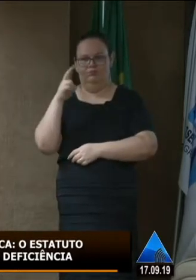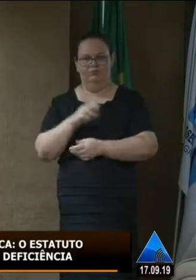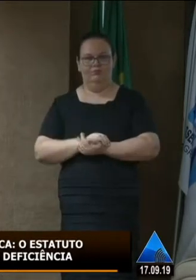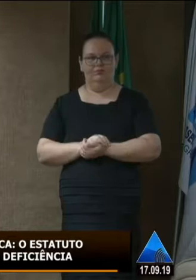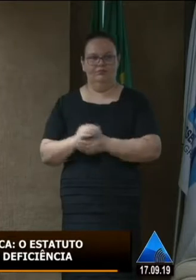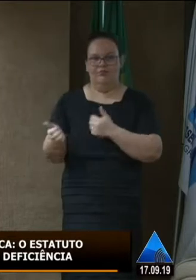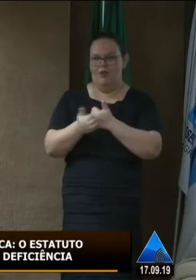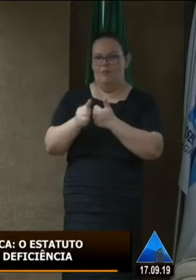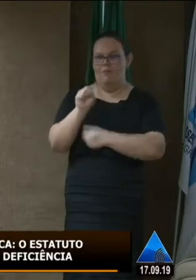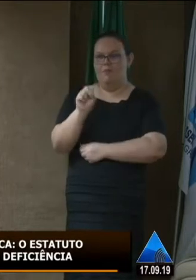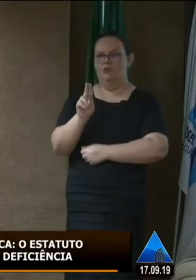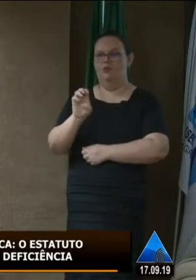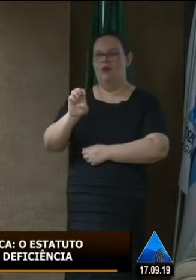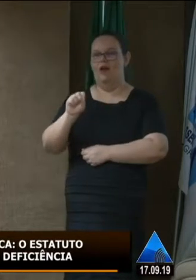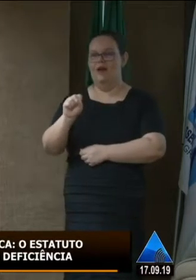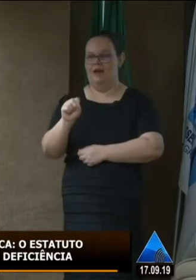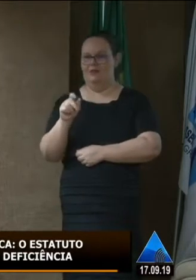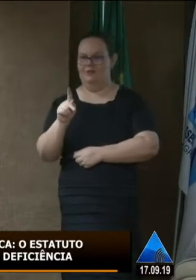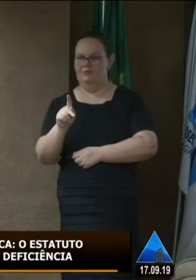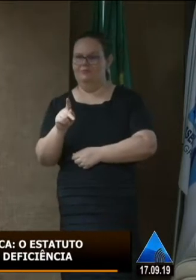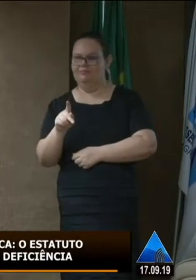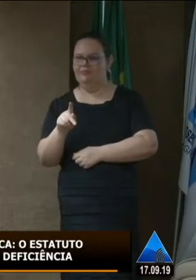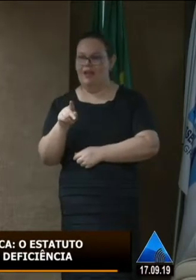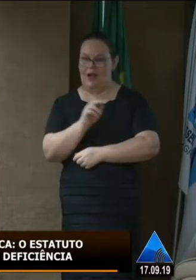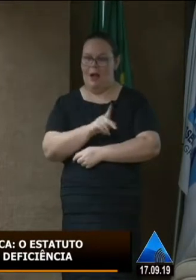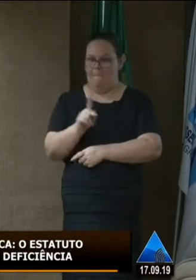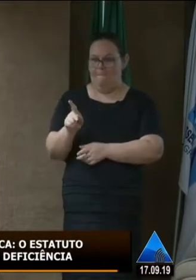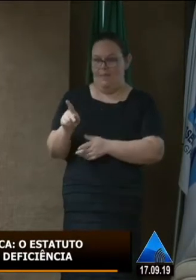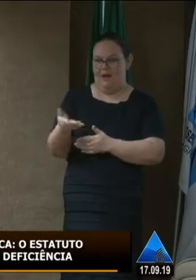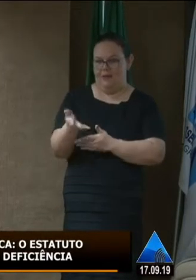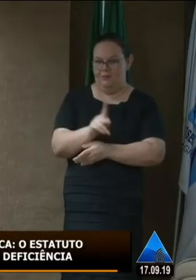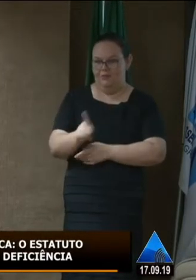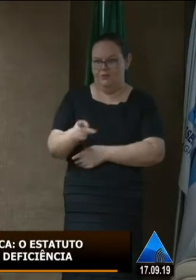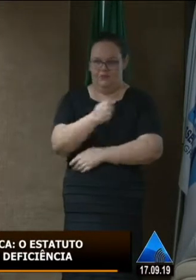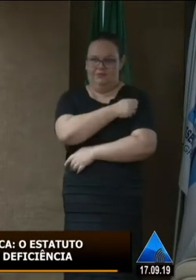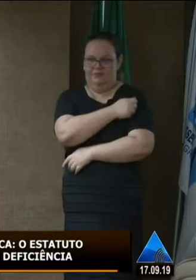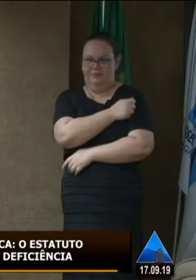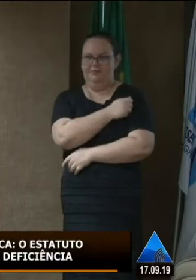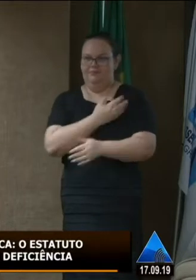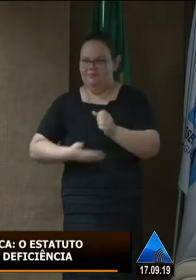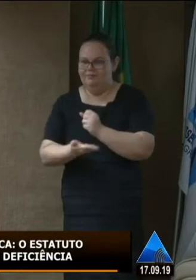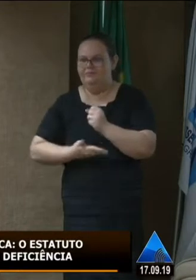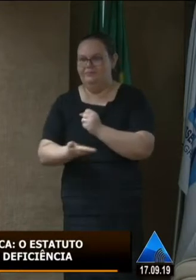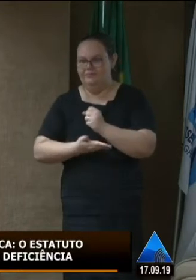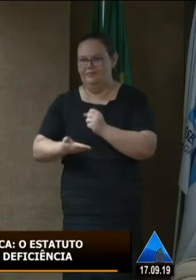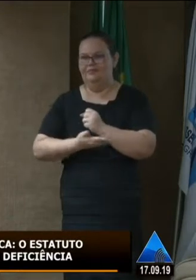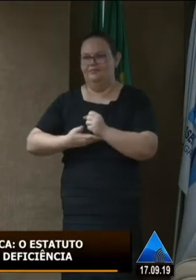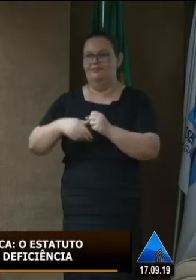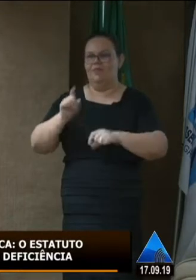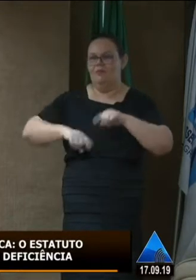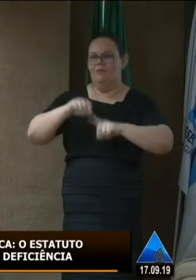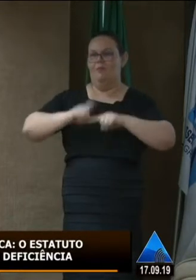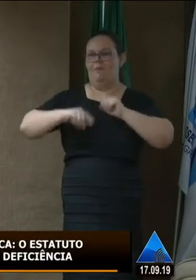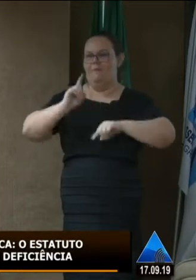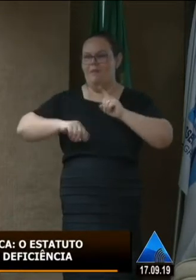e atende esses alunos da educação básica no provimento de material didático pedagógico. Então, a gente produz material ampliado,